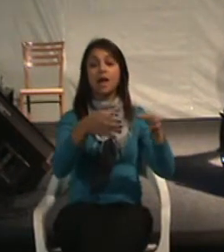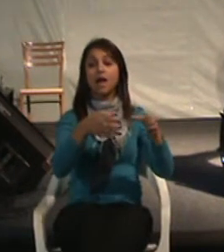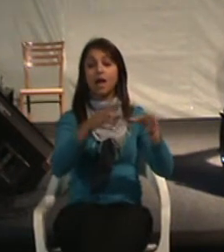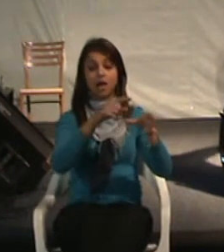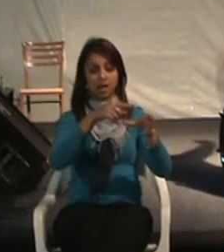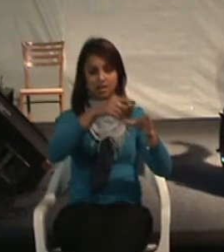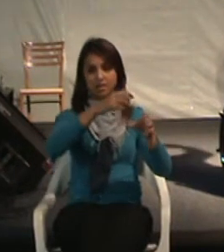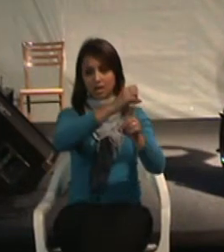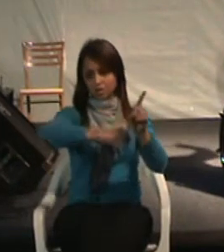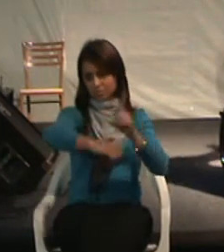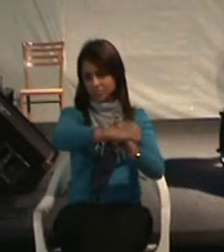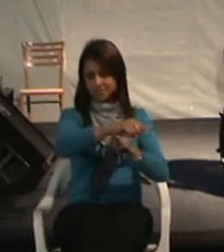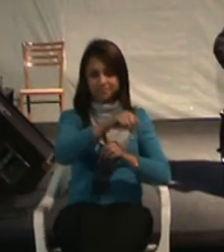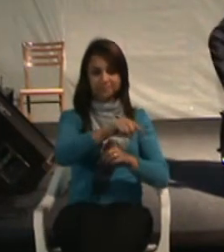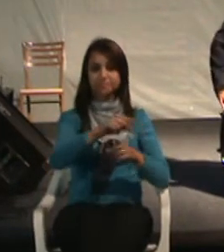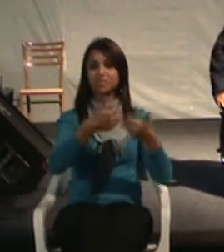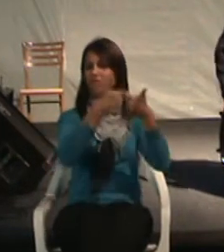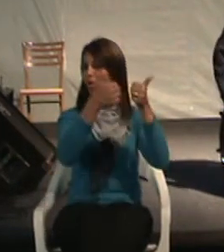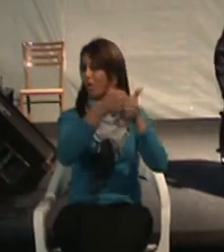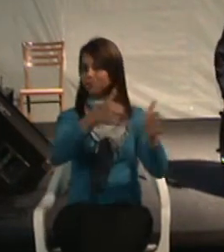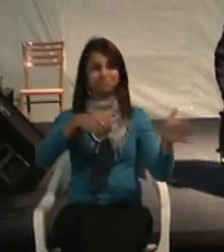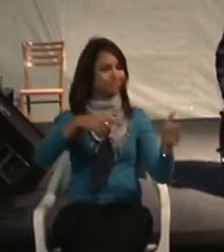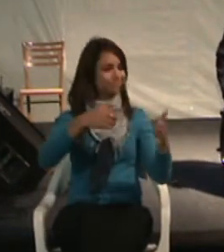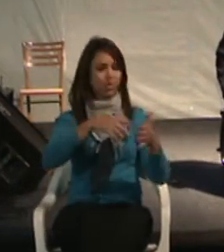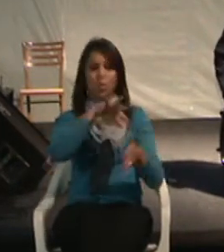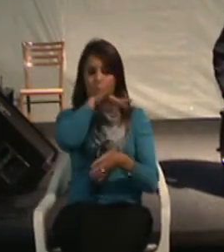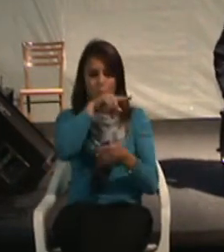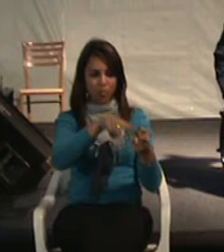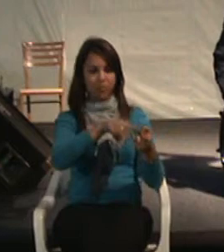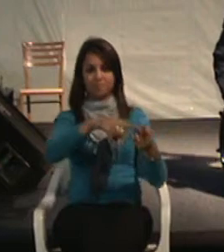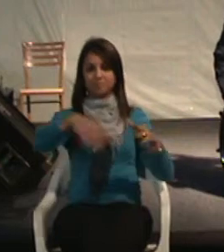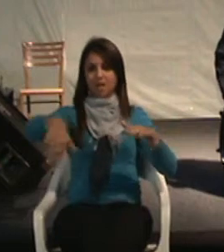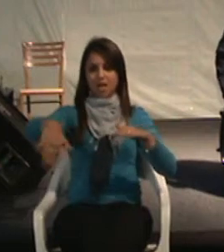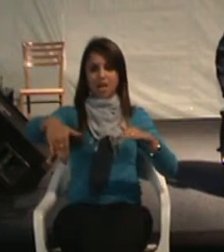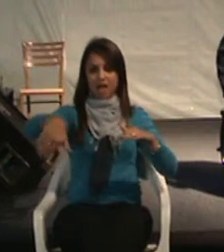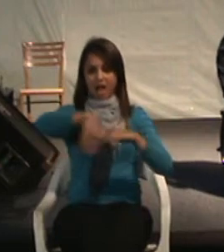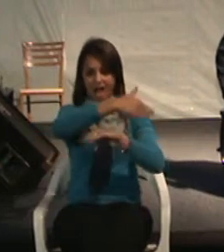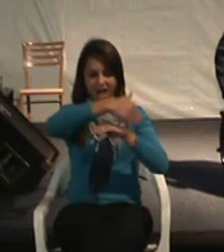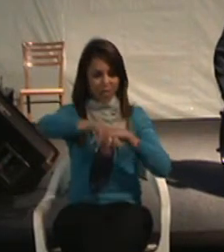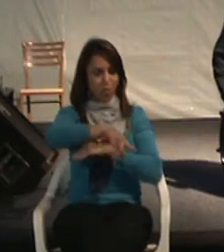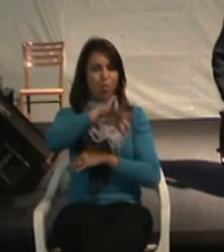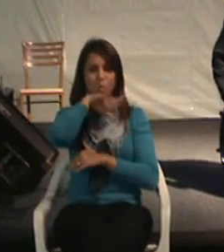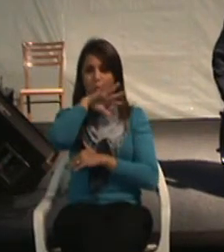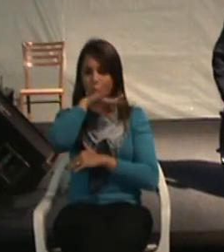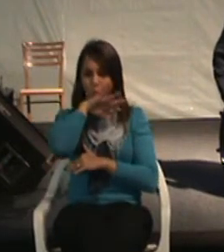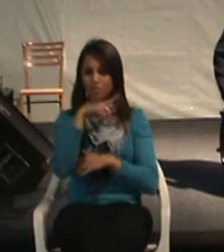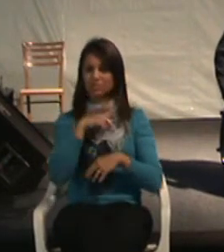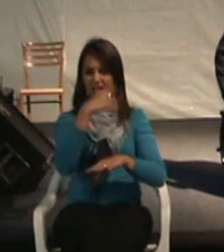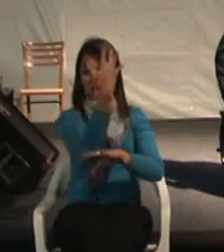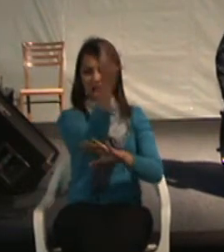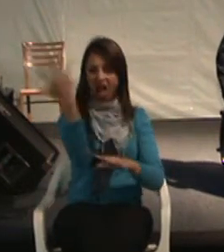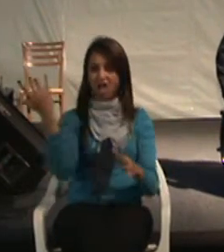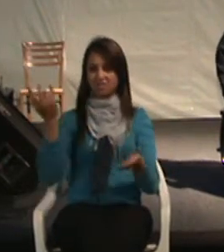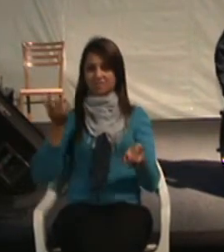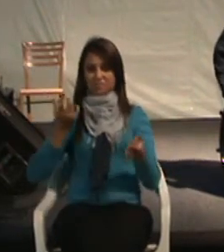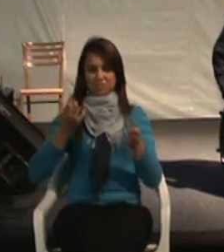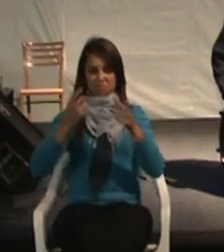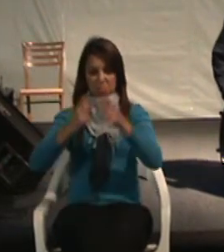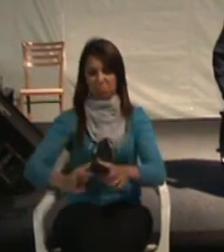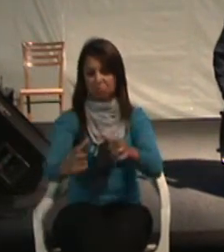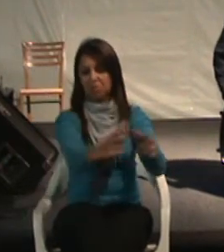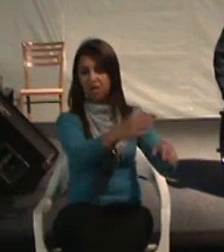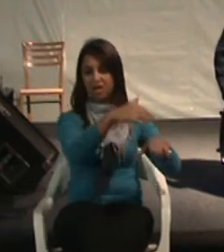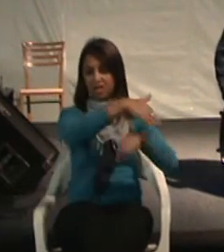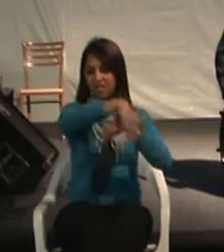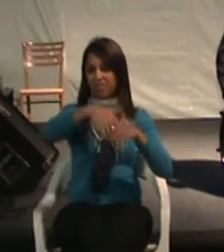Transporte inacessível. Barreiras ambientais. Calçada com uma árvore na frente. E buraco. Enfim.